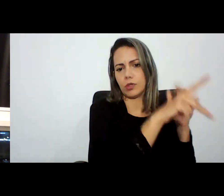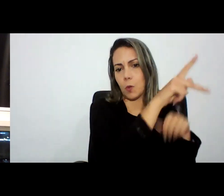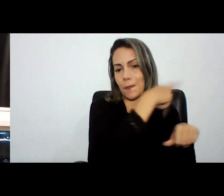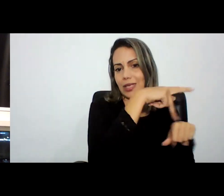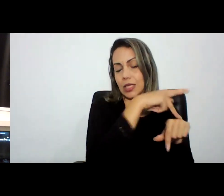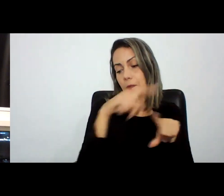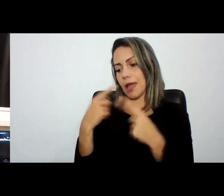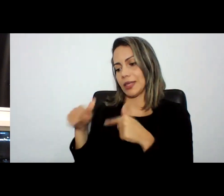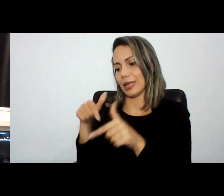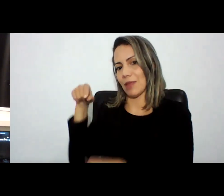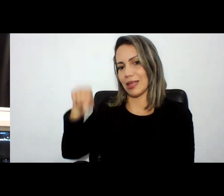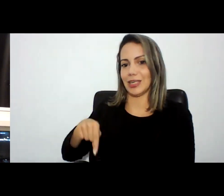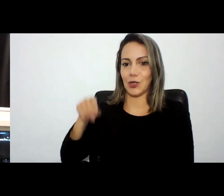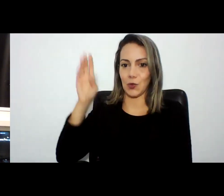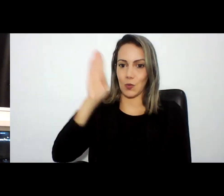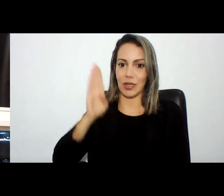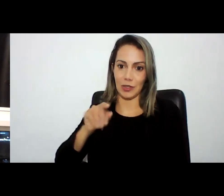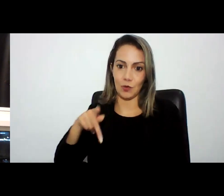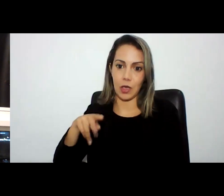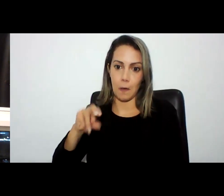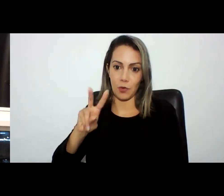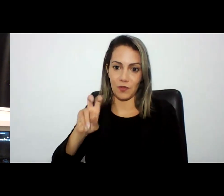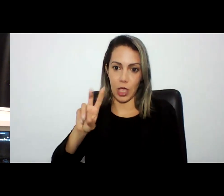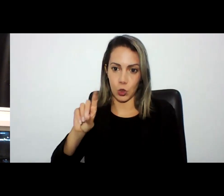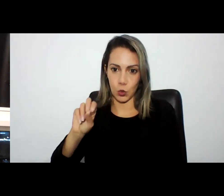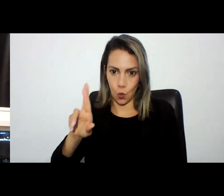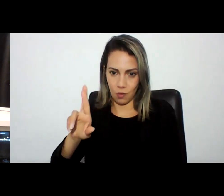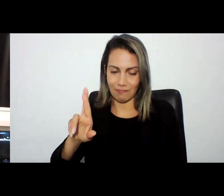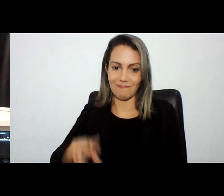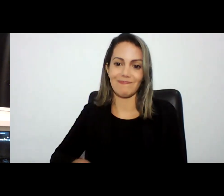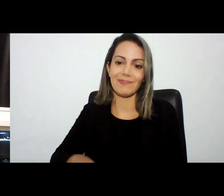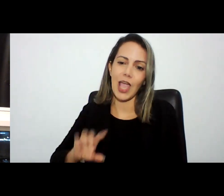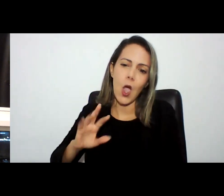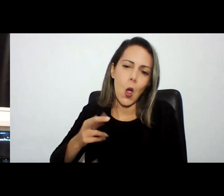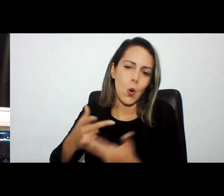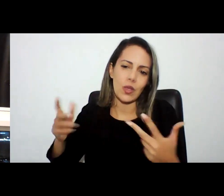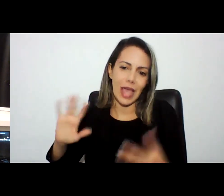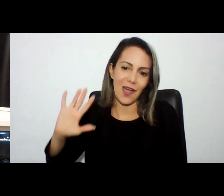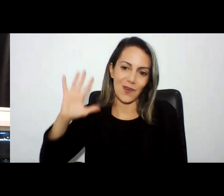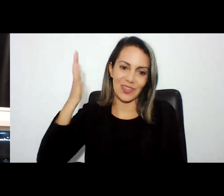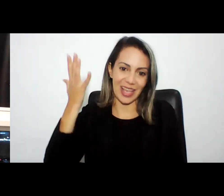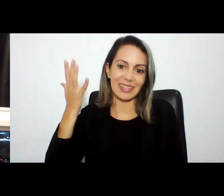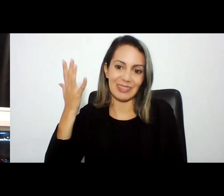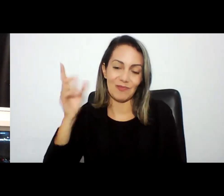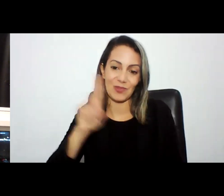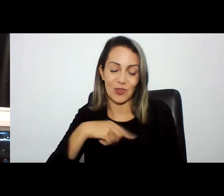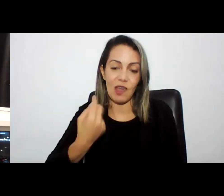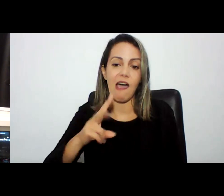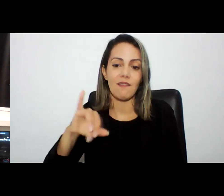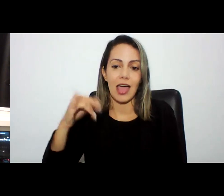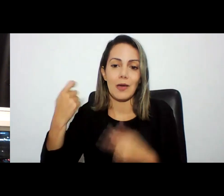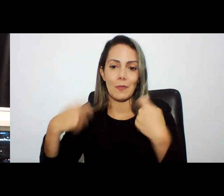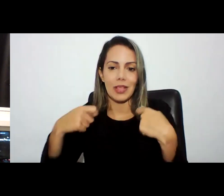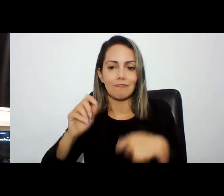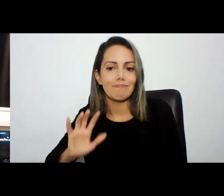são coisas com as quais nós vamos ter que nos deparar e vamos ter que decidir e